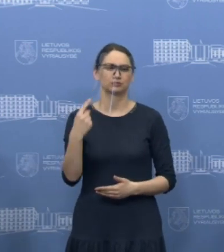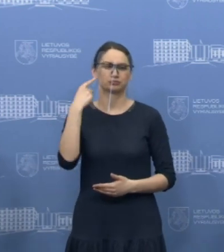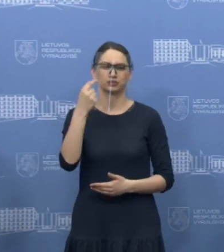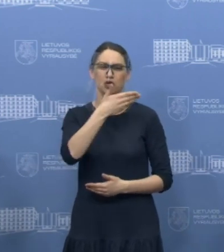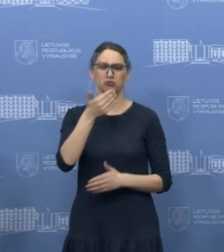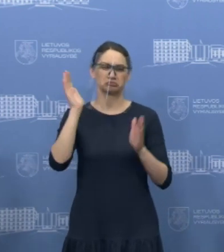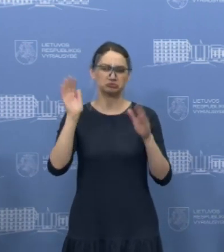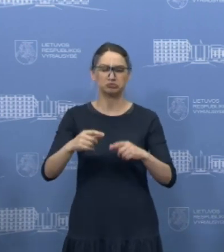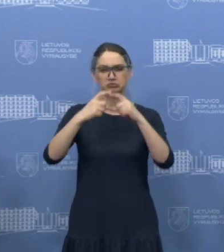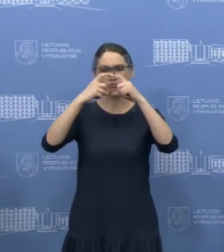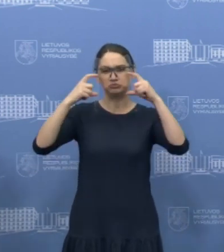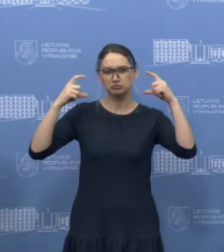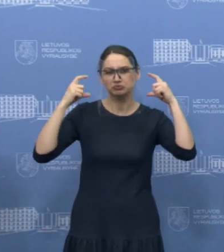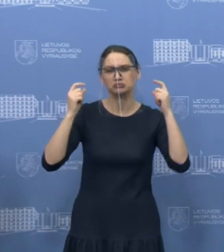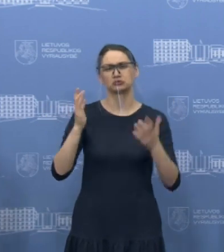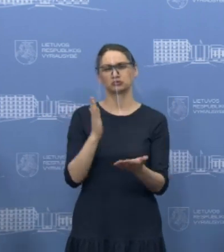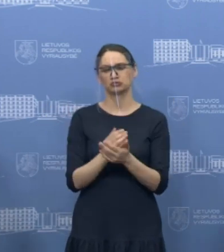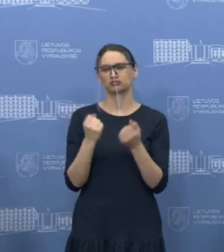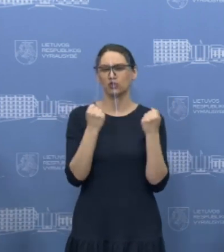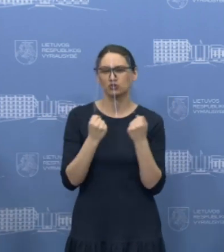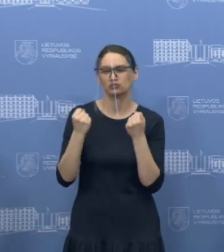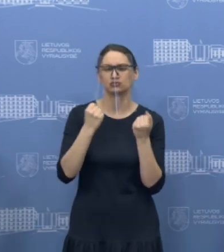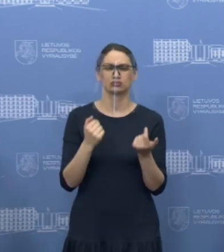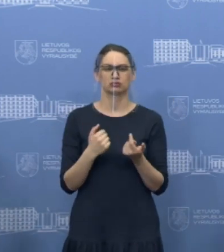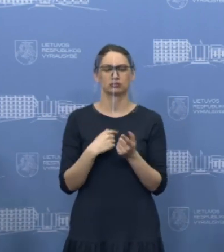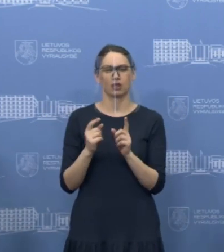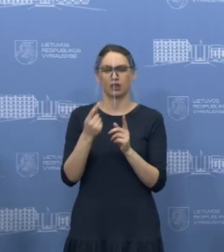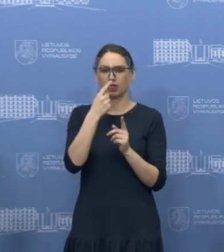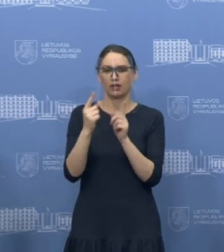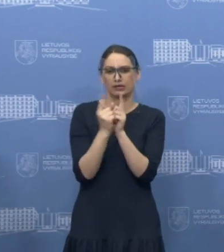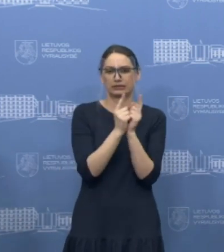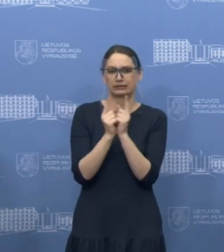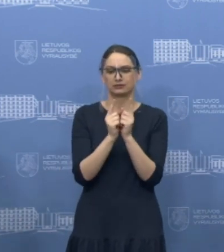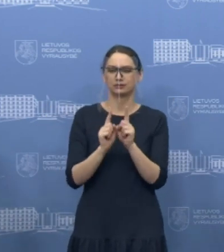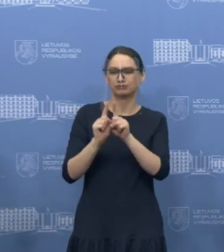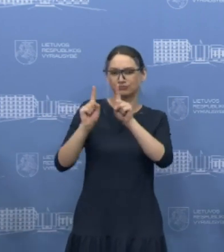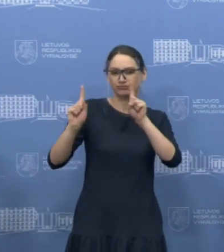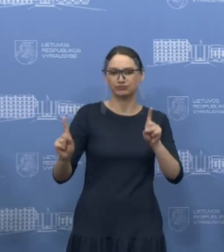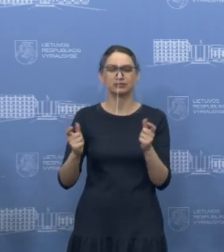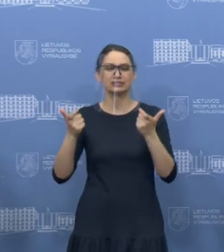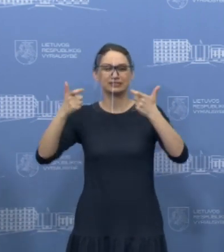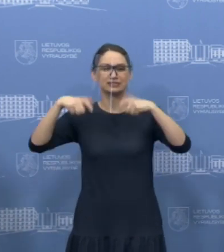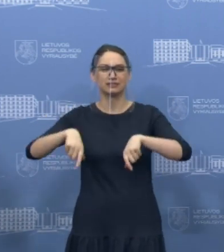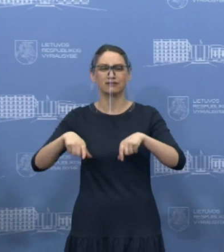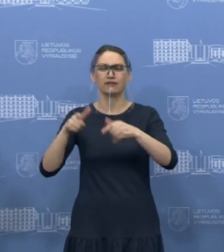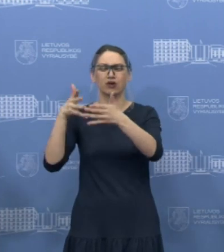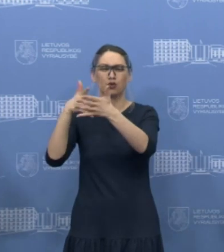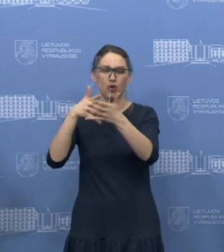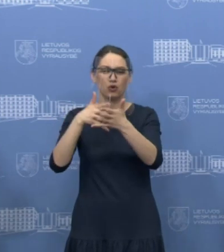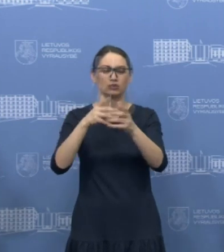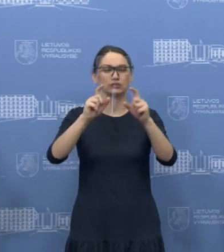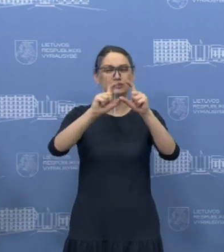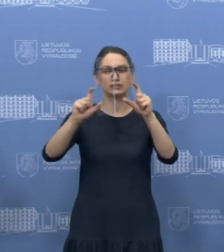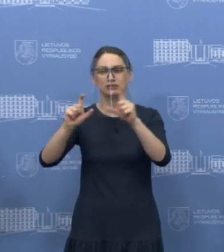supranta, kad yra labai svarbu laikytis atstumo. Savaldybė kontroliuoja, prižiūri įvairias įstaigos organizacijas,